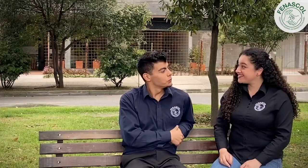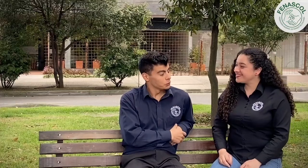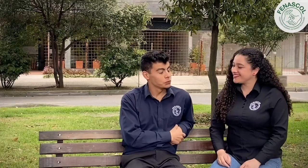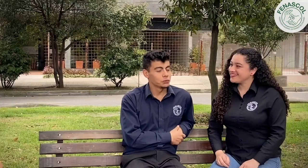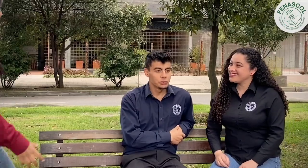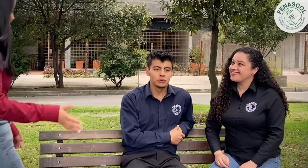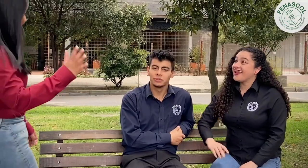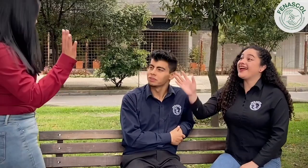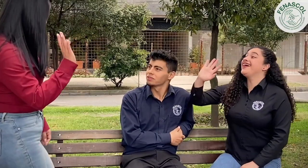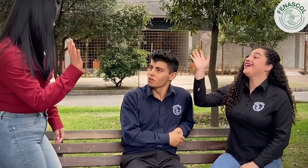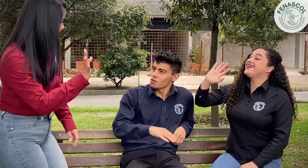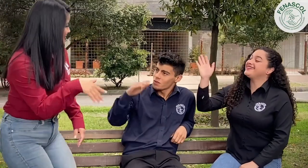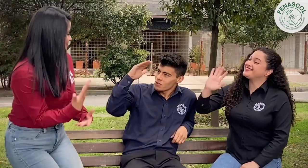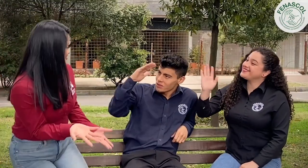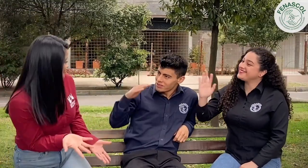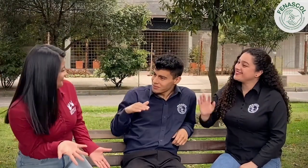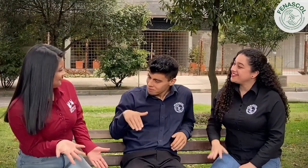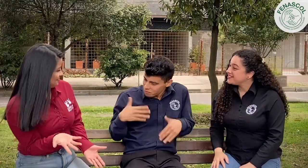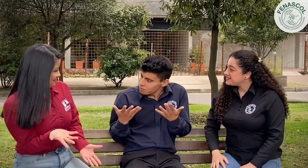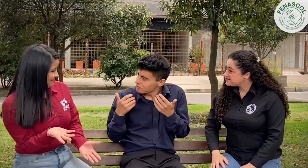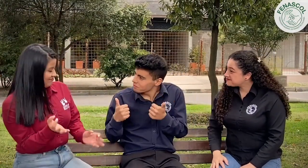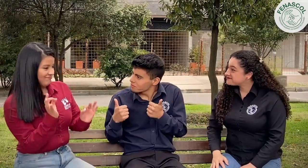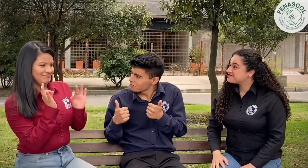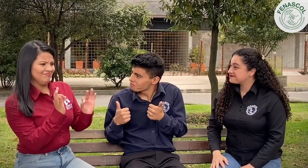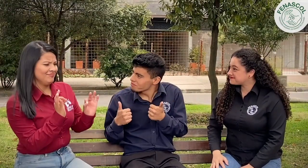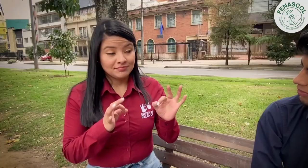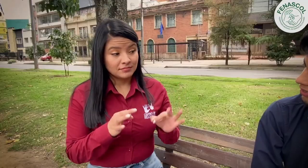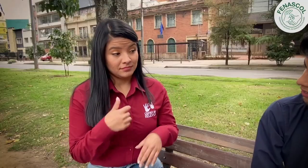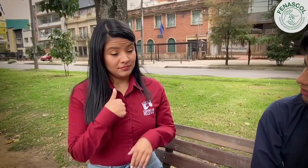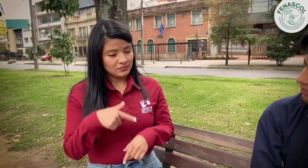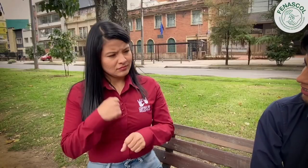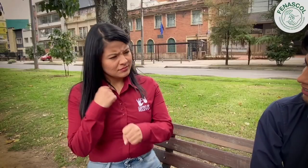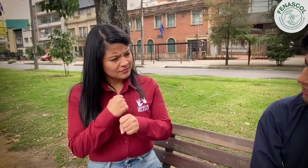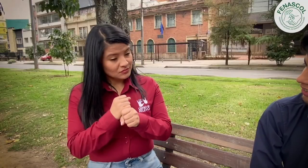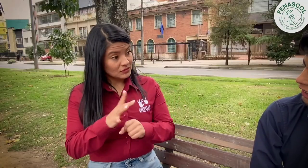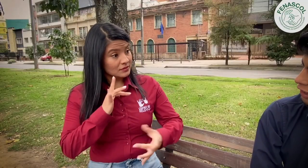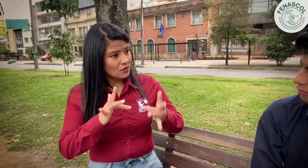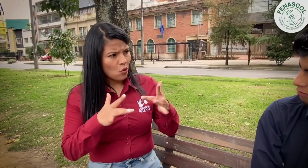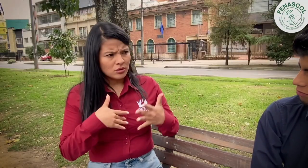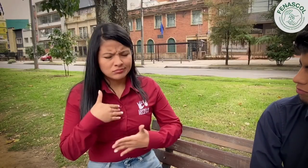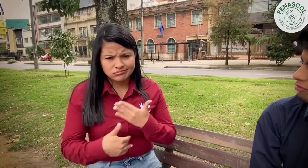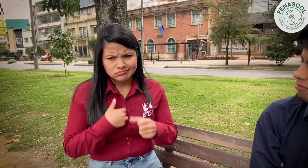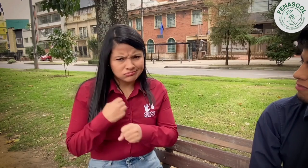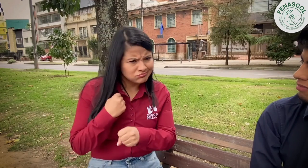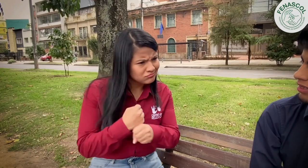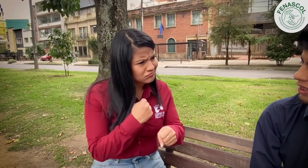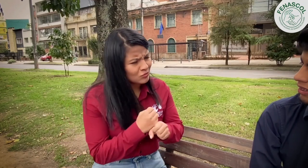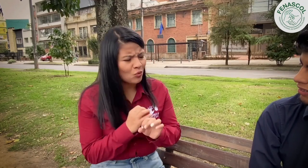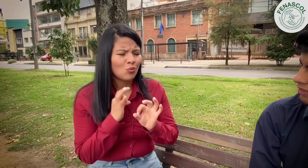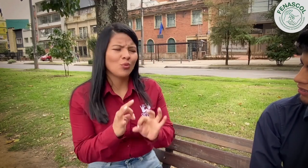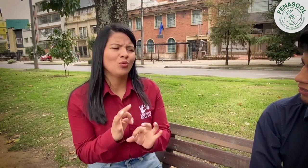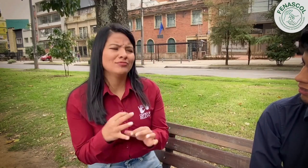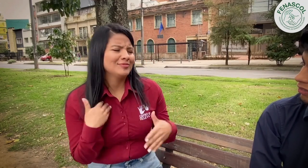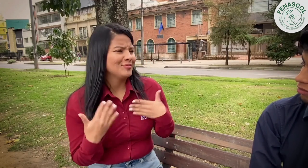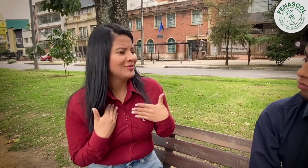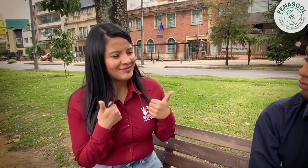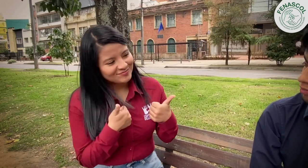¡Hola! ¿Cómo estás? ¿Qué más? ¿Bien? ¡Excelente! En el Centro de Relevo he venido trabajando súper bien, estoy muy